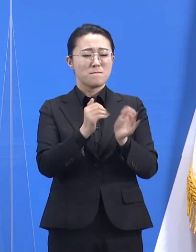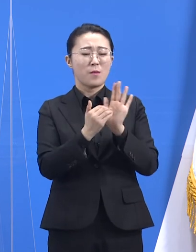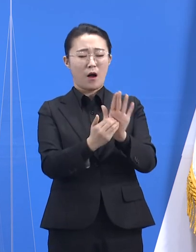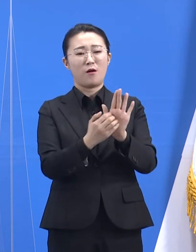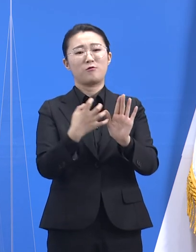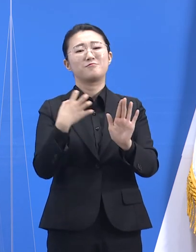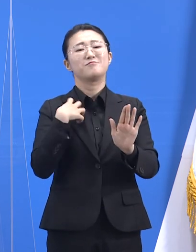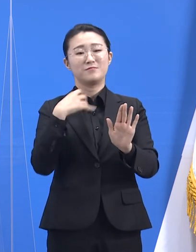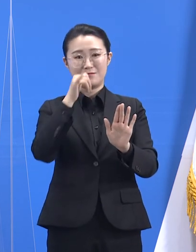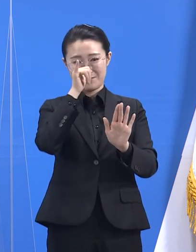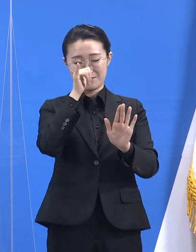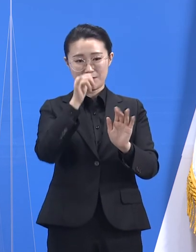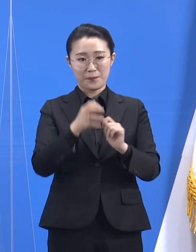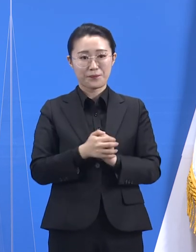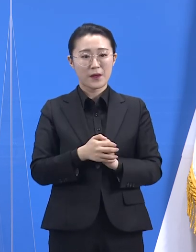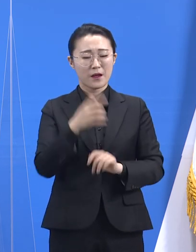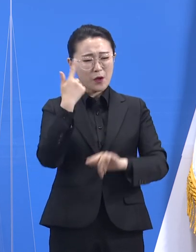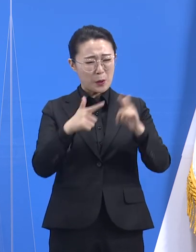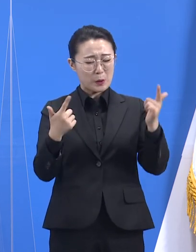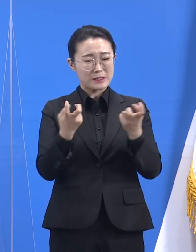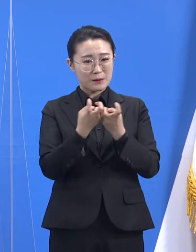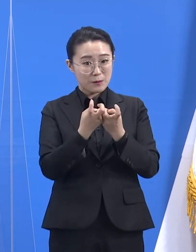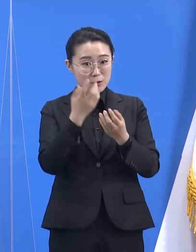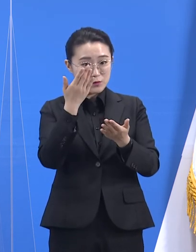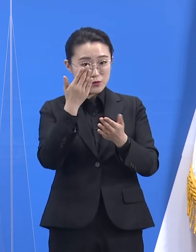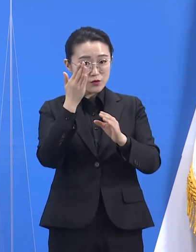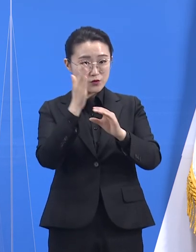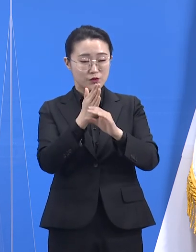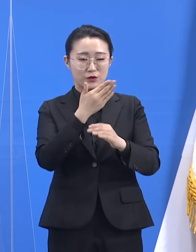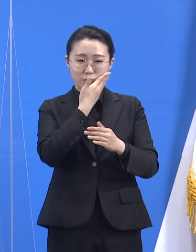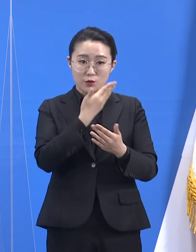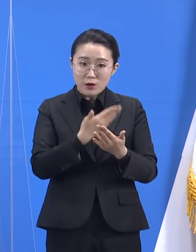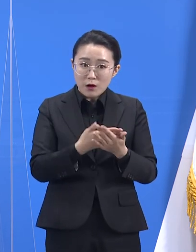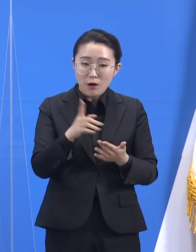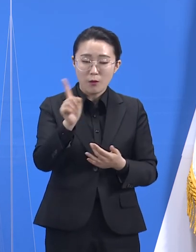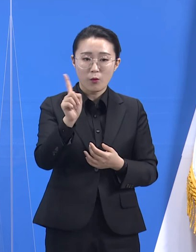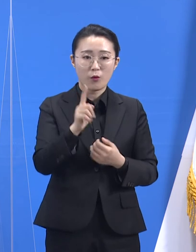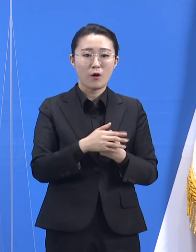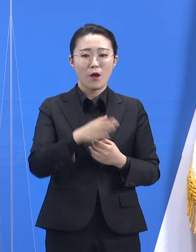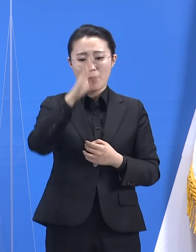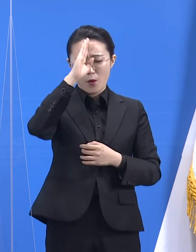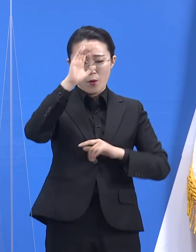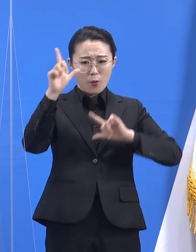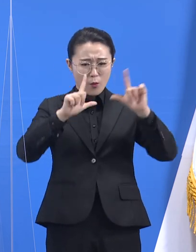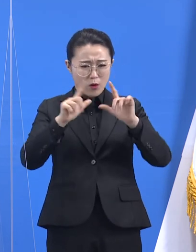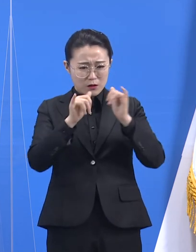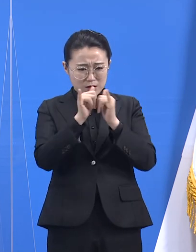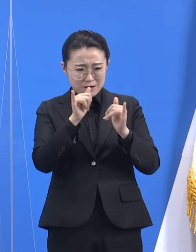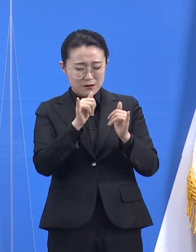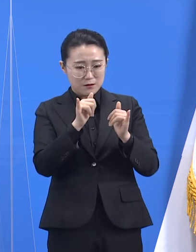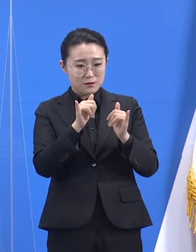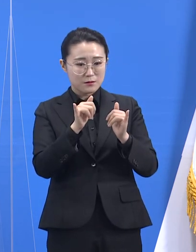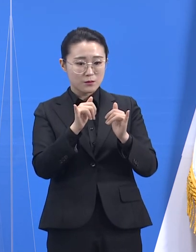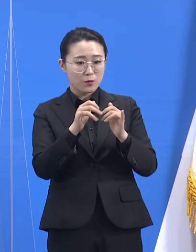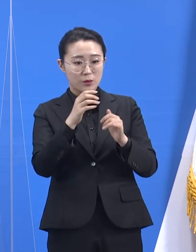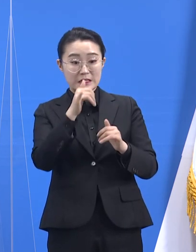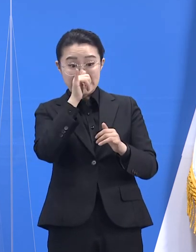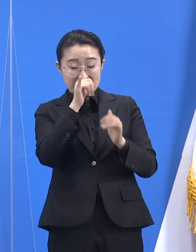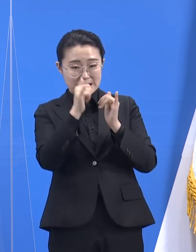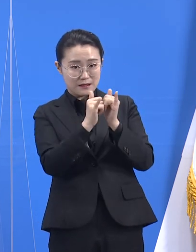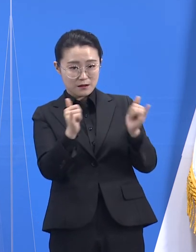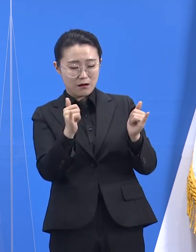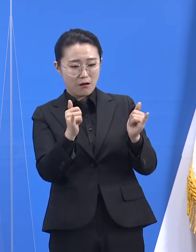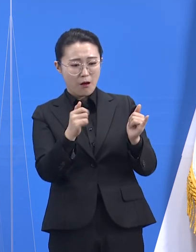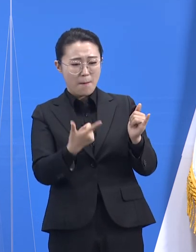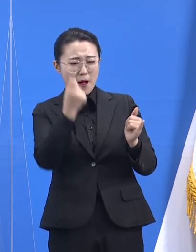여러 가지 방역수칙 중 핵심은 증상이 있는 사람을 늦지 않게 찾아내는 것입니다. 체온